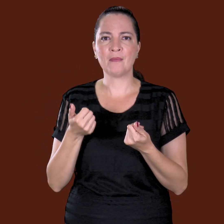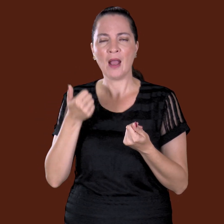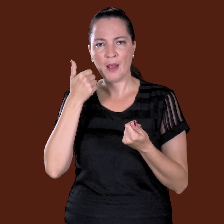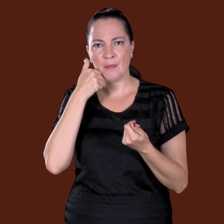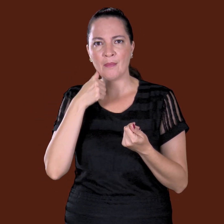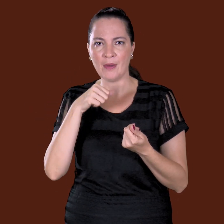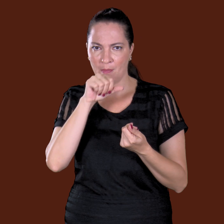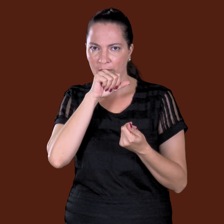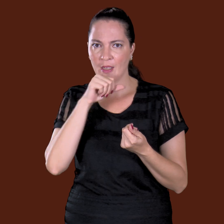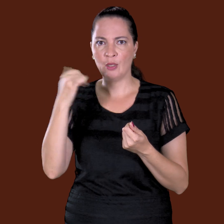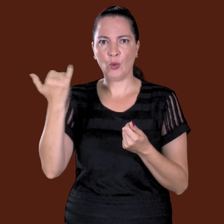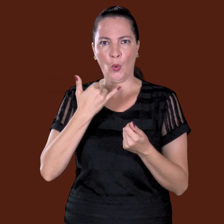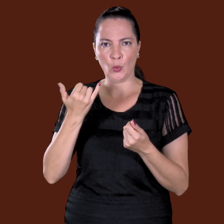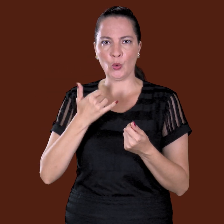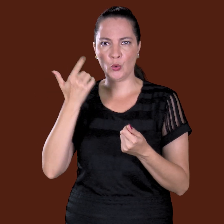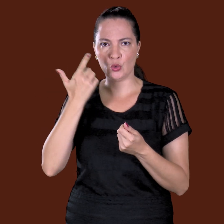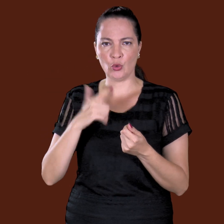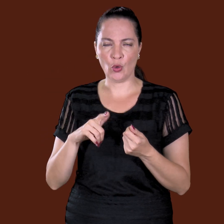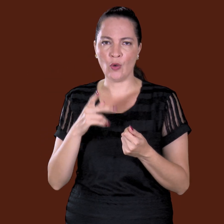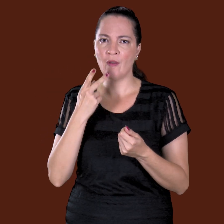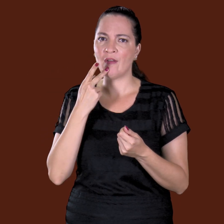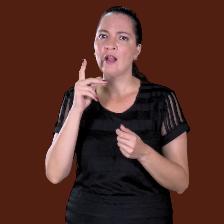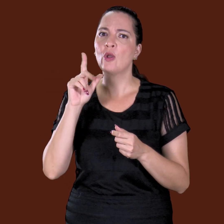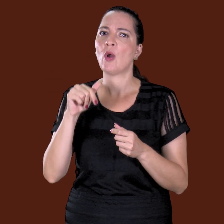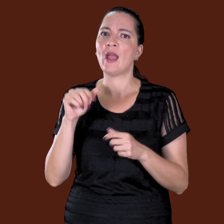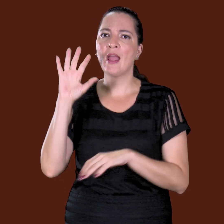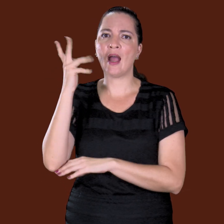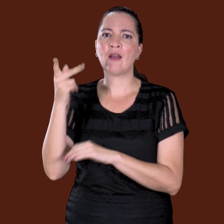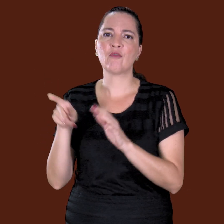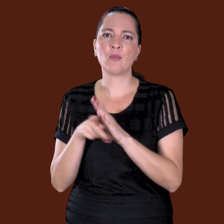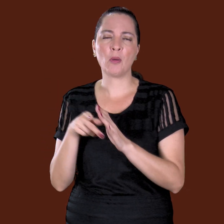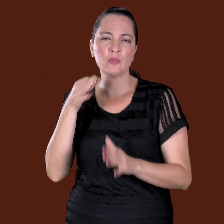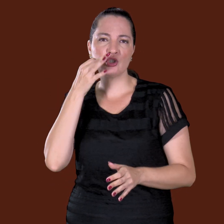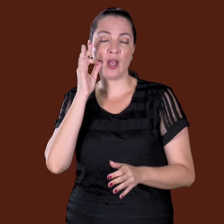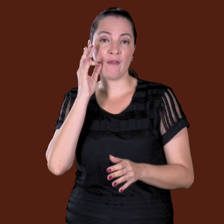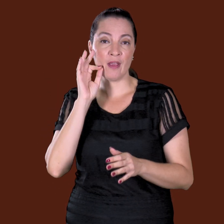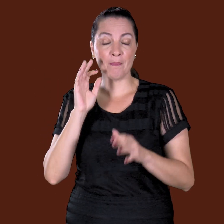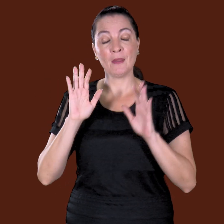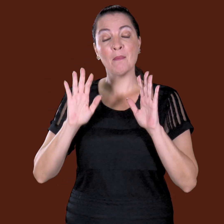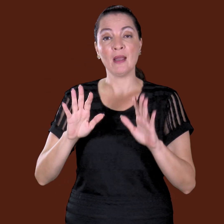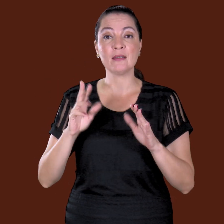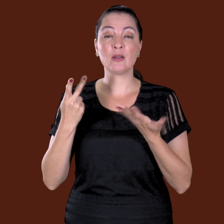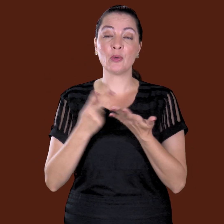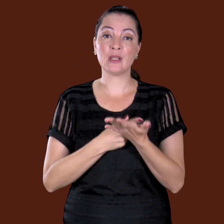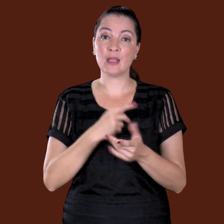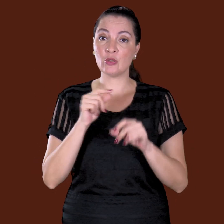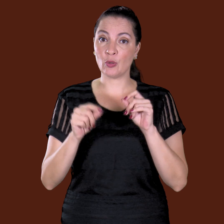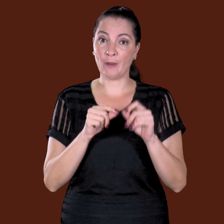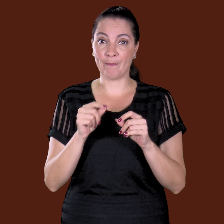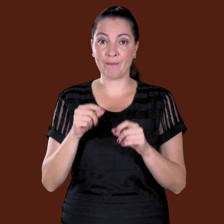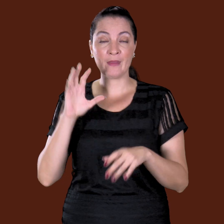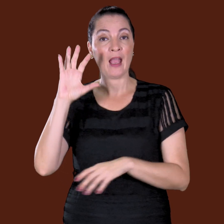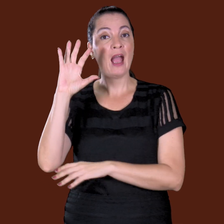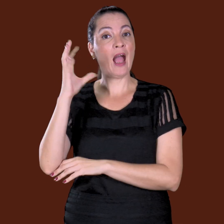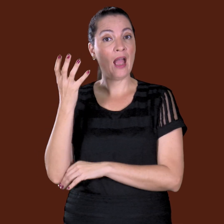Quando eu ouvi agora da minha mãe, falou um pé de café. Mas disse que essa árvore